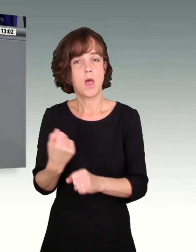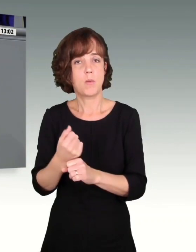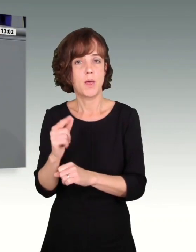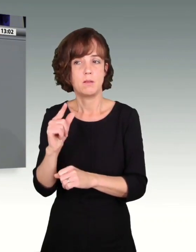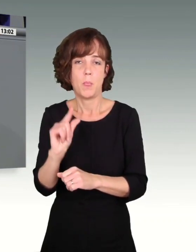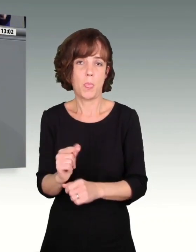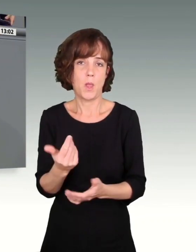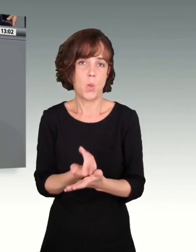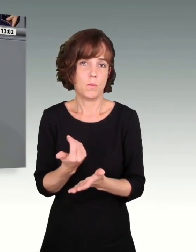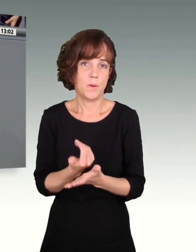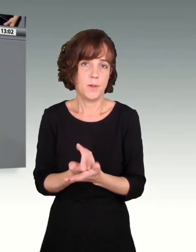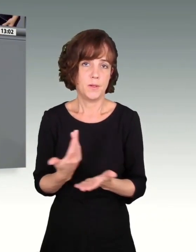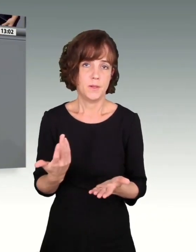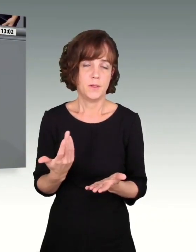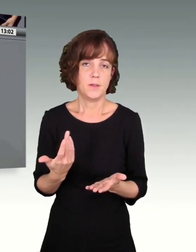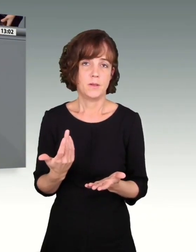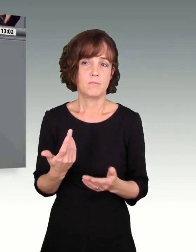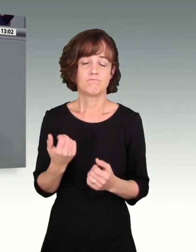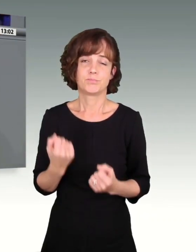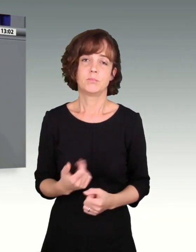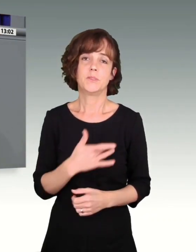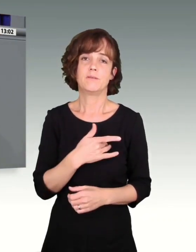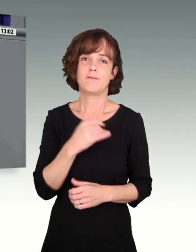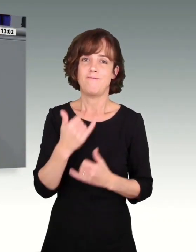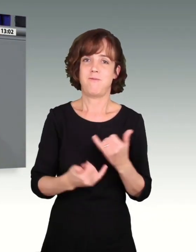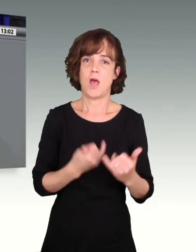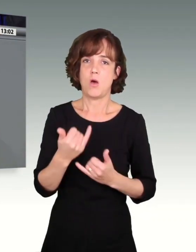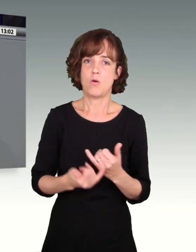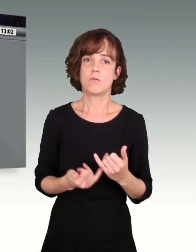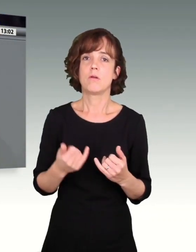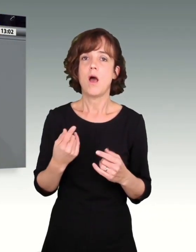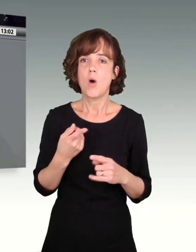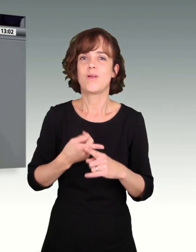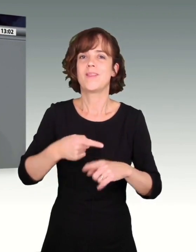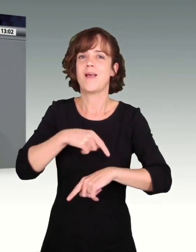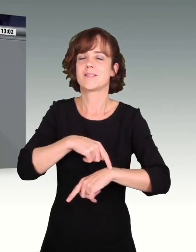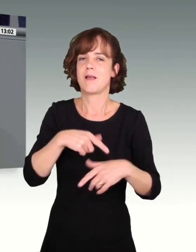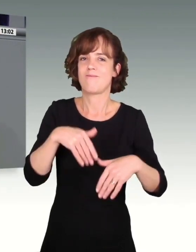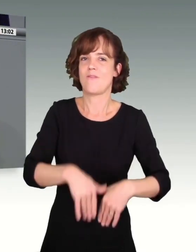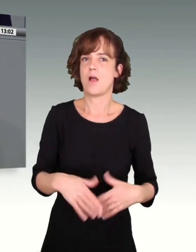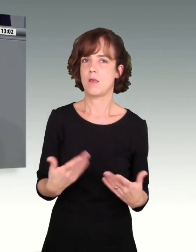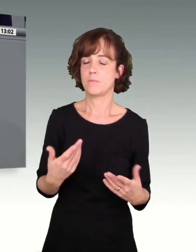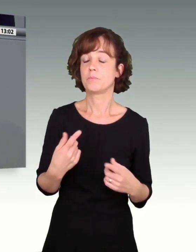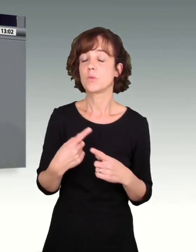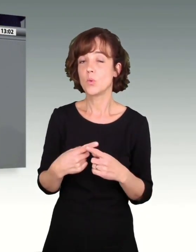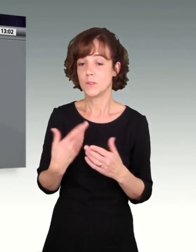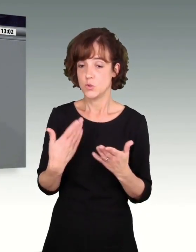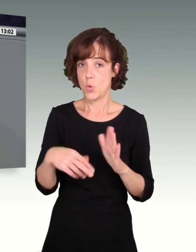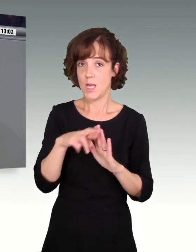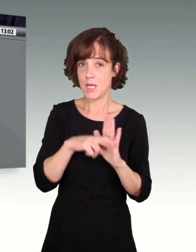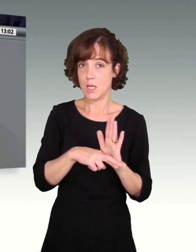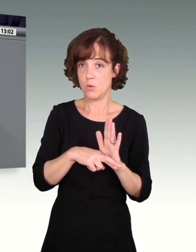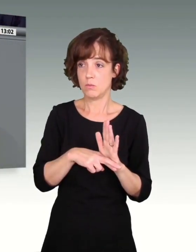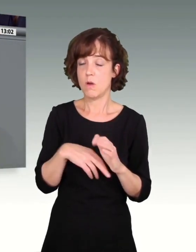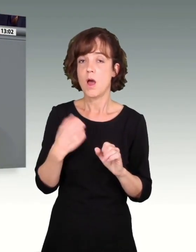Niedriglöhnen. Betroffen sind überwiegend Frauen, die noch dazu in die Teilzeitfalle geraten. Und ich bleibe dabei, diese Regelung ist